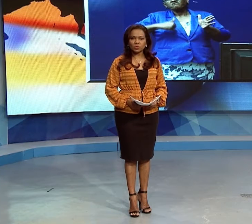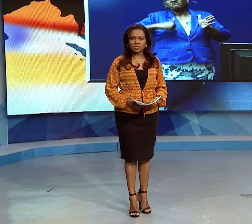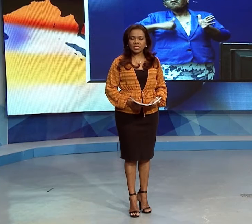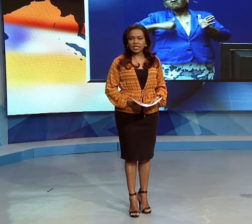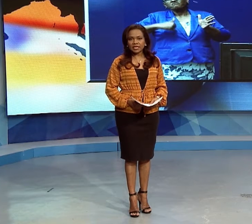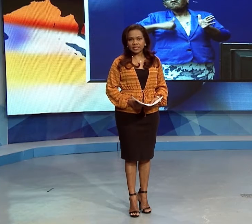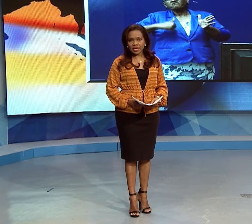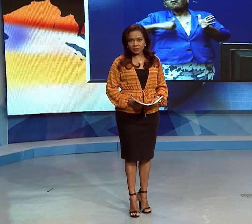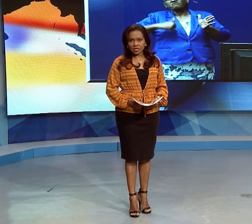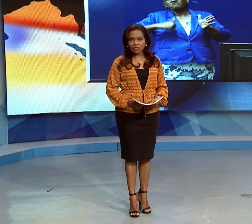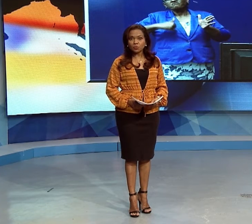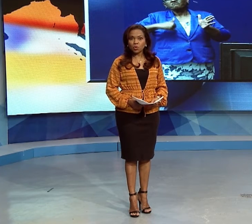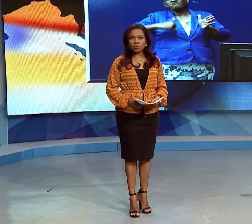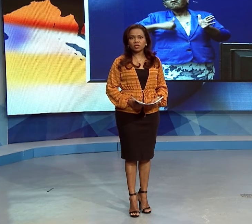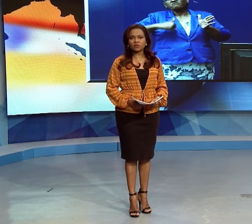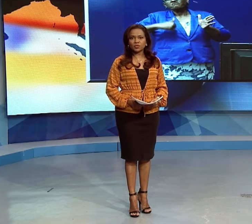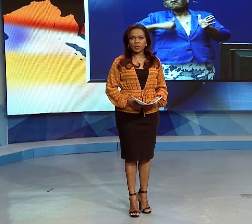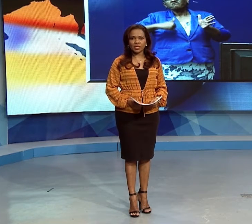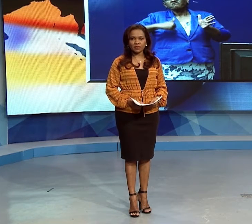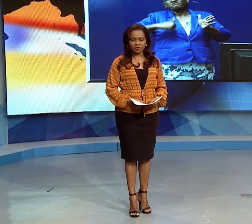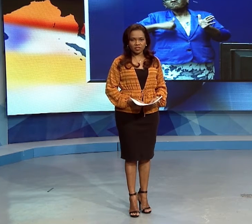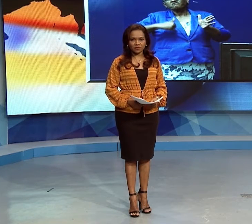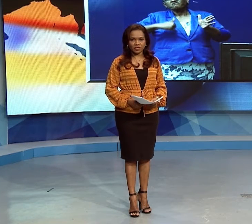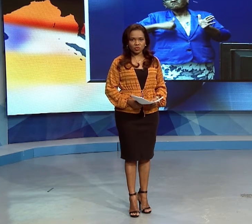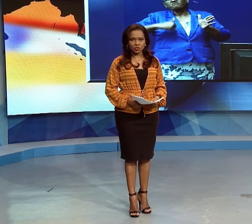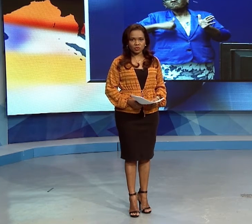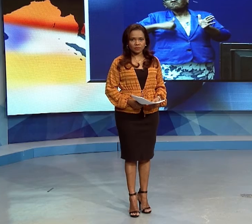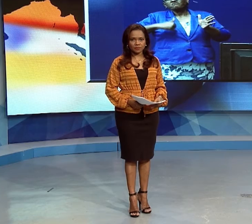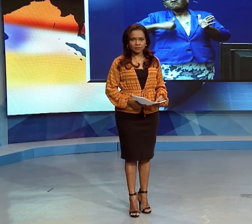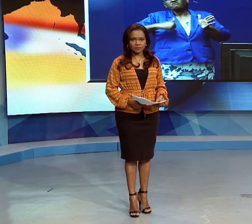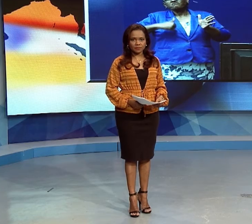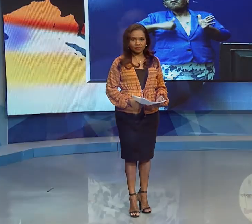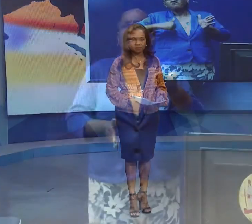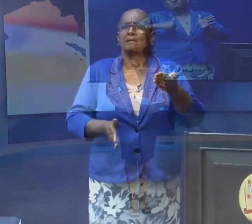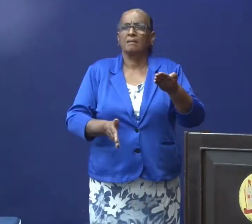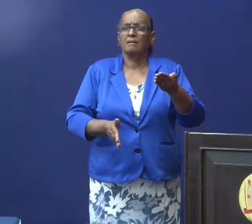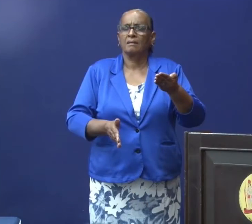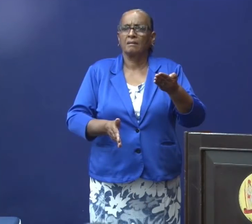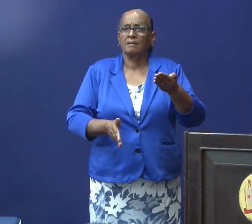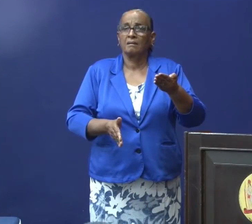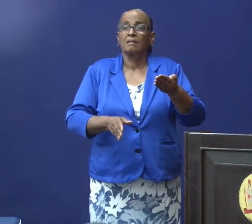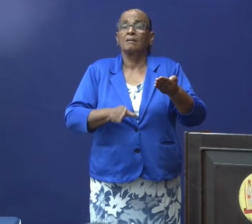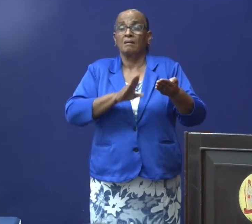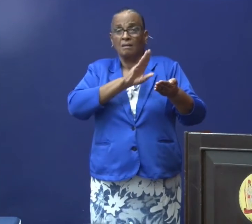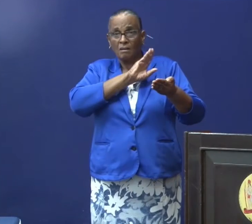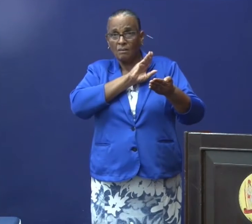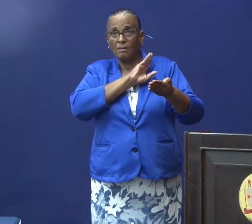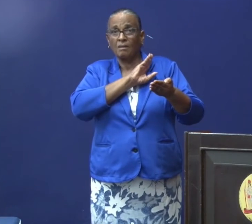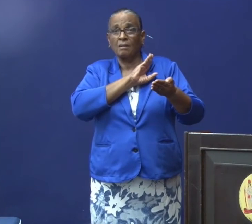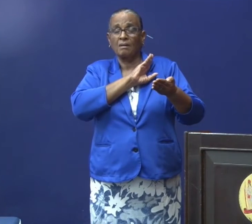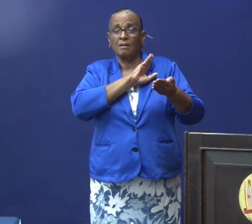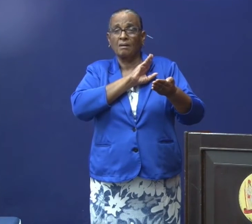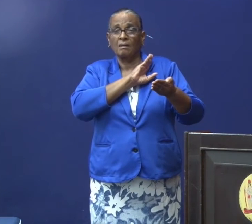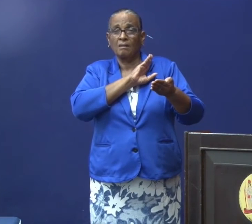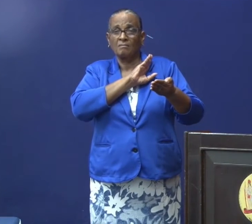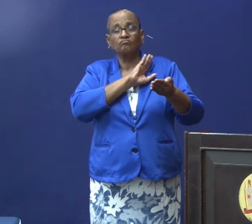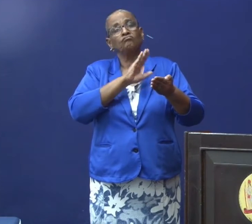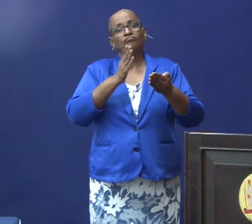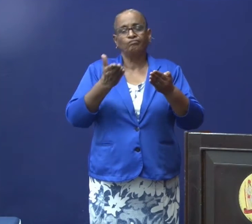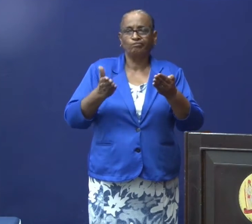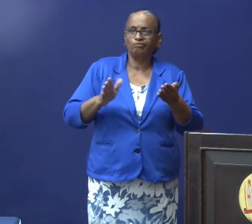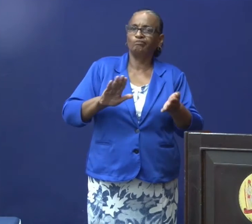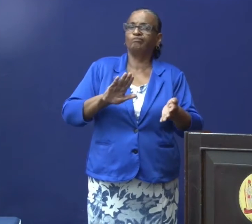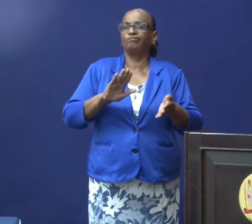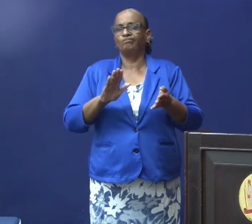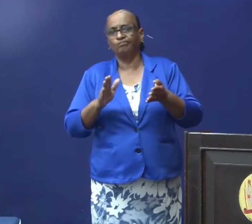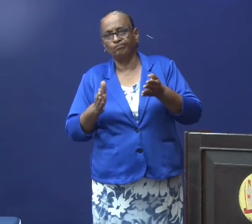samenkomsten en daarmee de mogelijke verspreiding van het virus. Er zijn met zowel